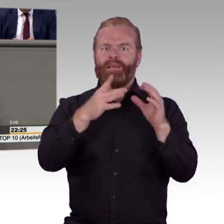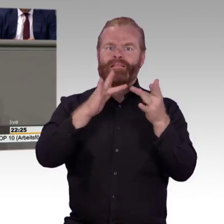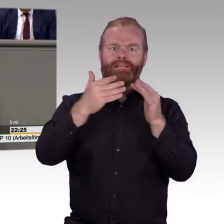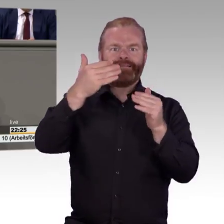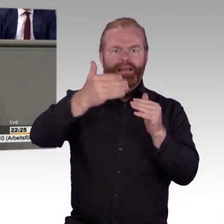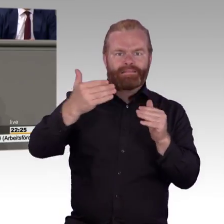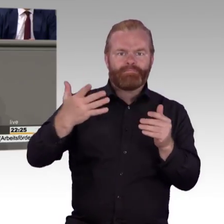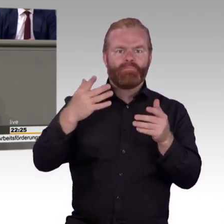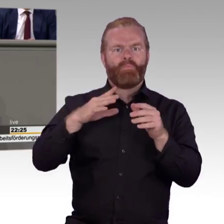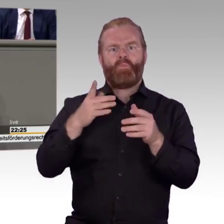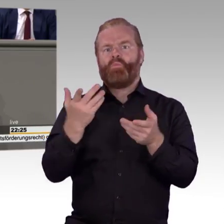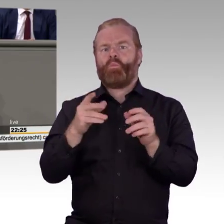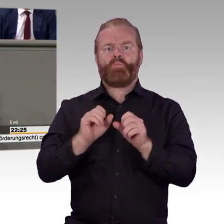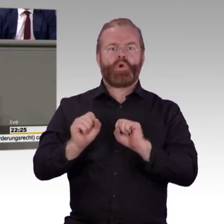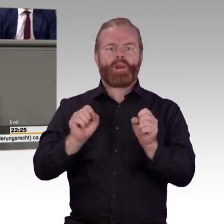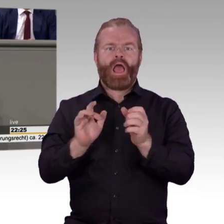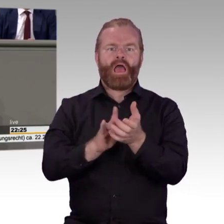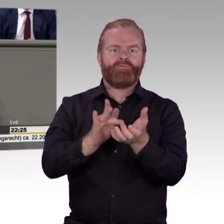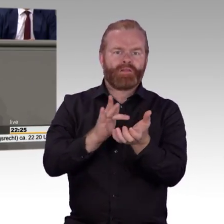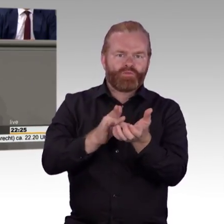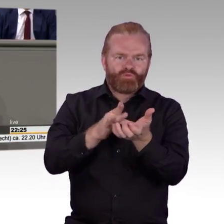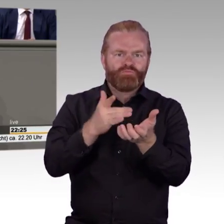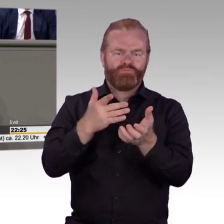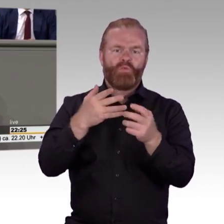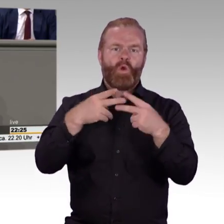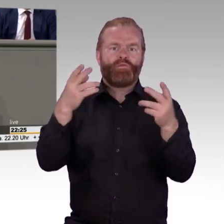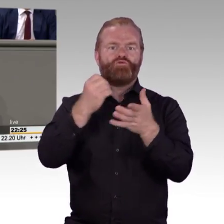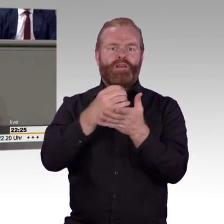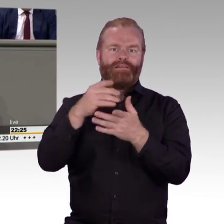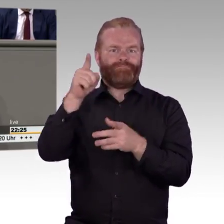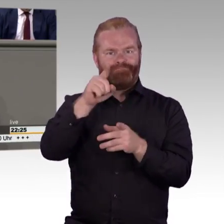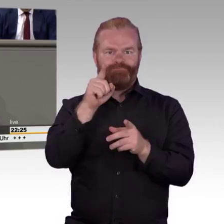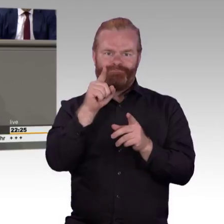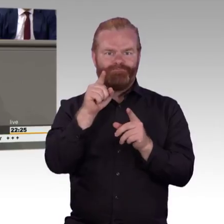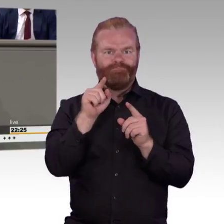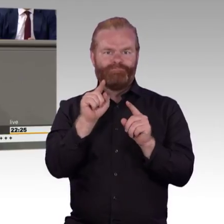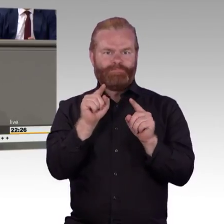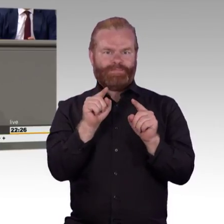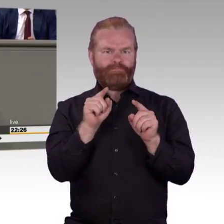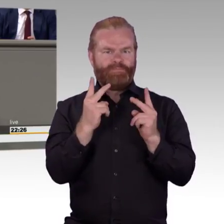wichtige Aufgabe einer demokratischen und inklusiven Gesellschaft. Der § 12a des